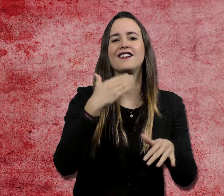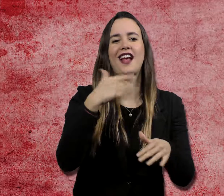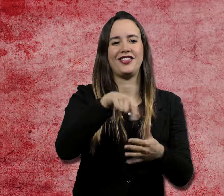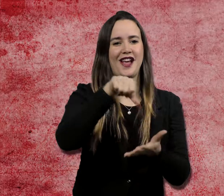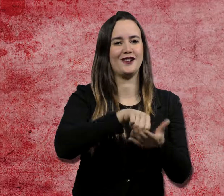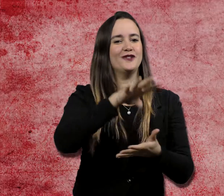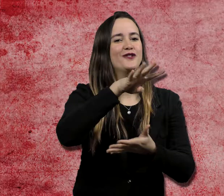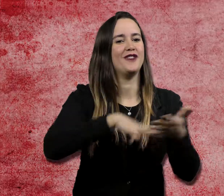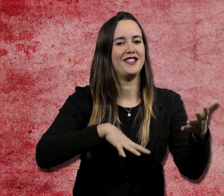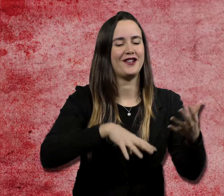Gràcies.